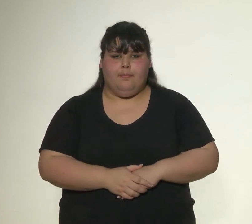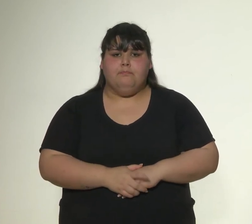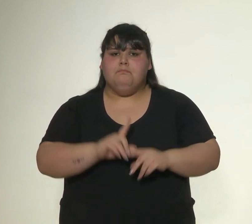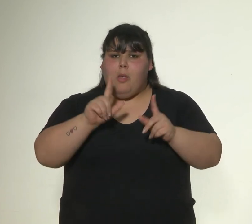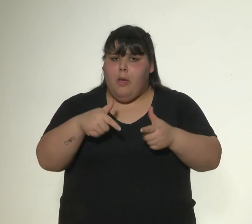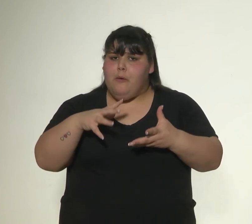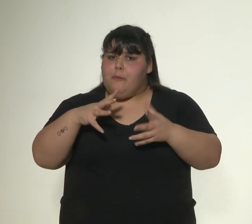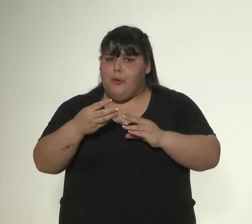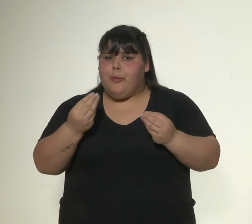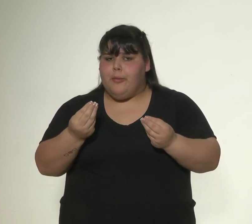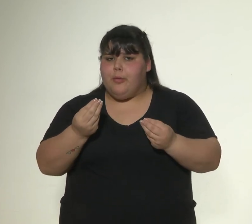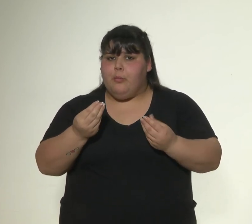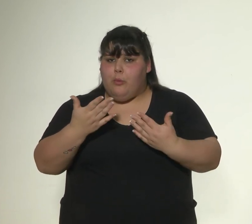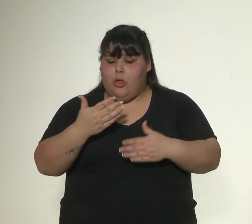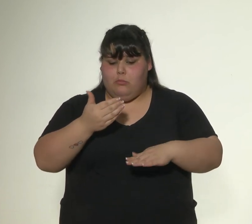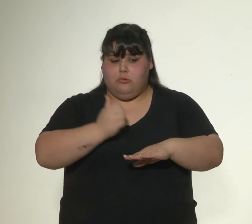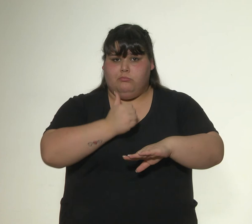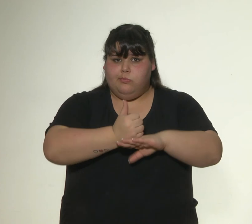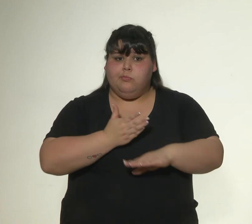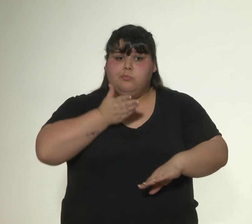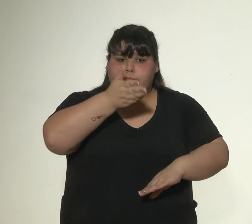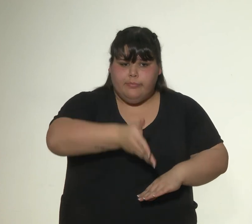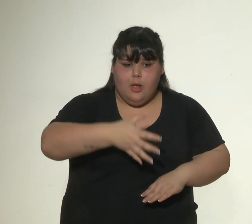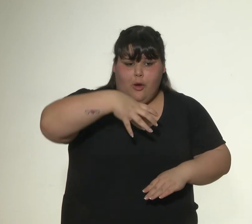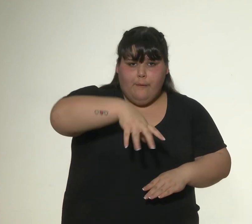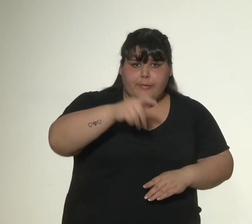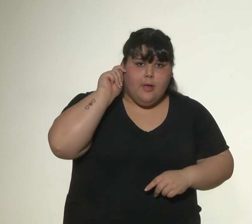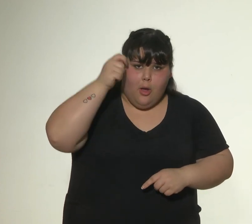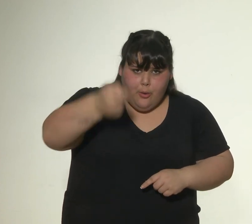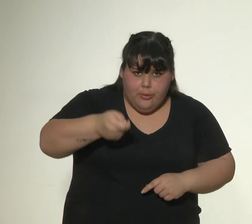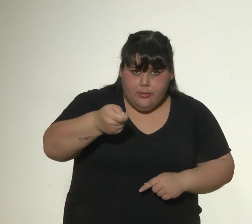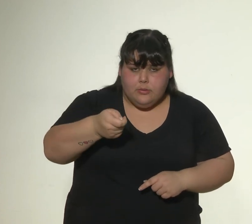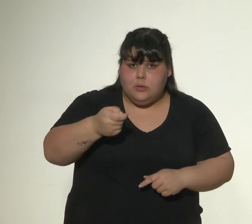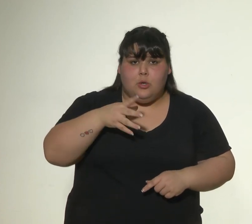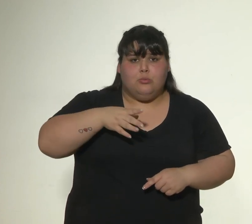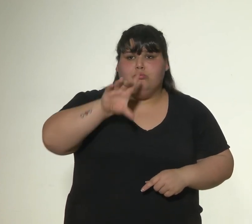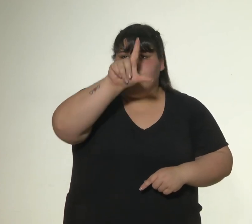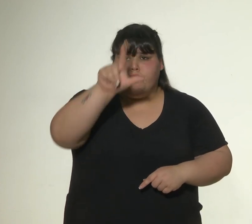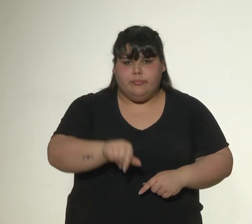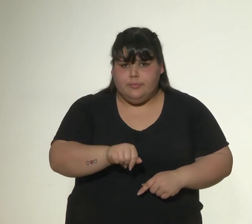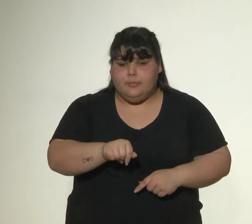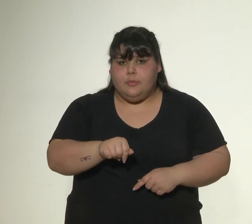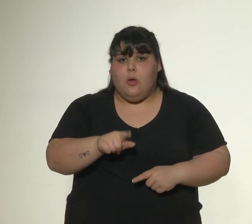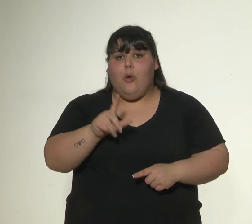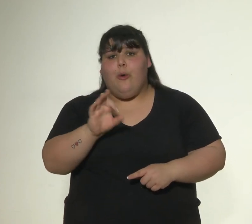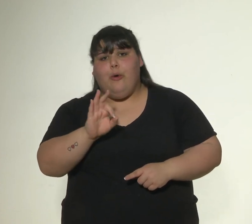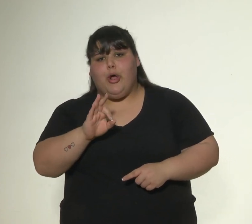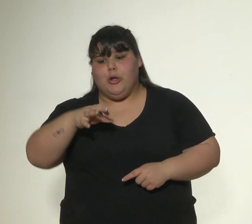También pueden recurrir personalmente a las oficinas de fiscalía de todo el país y o